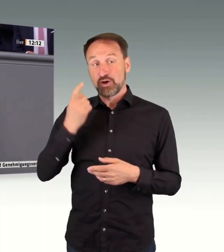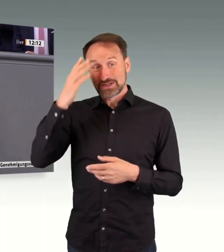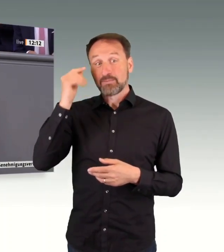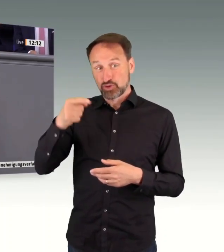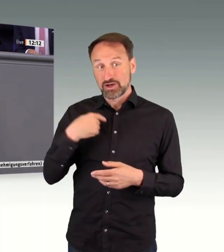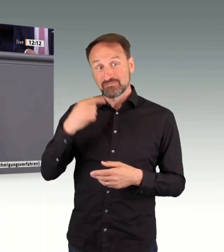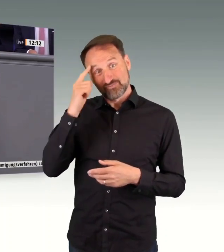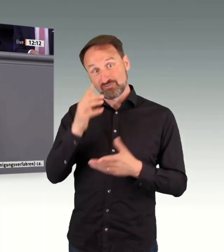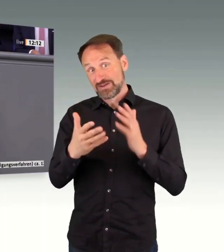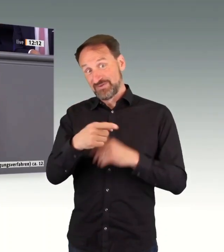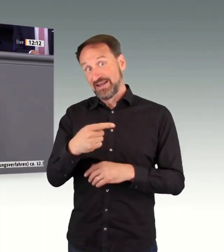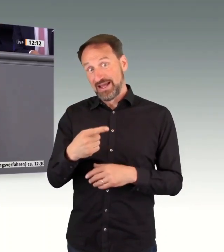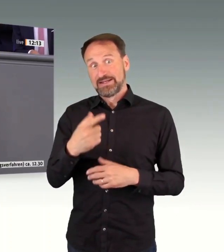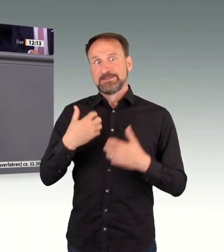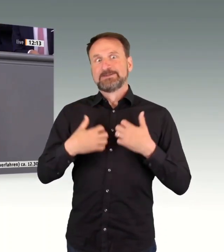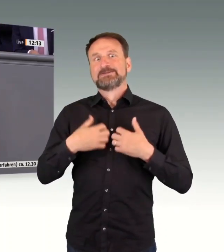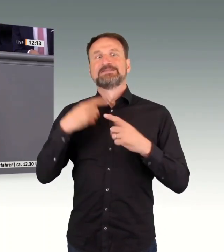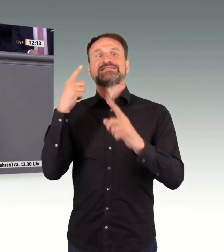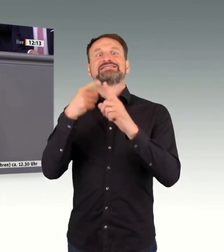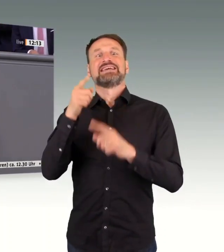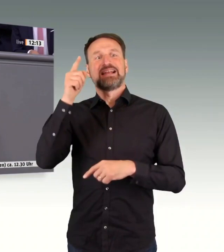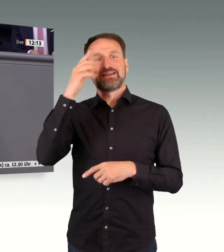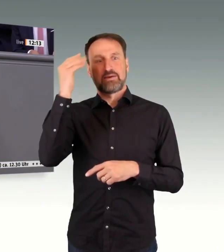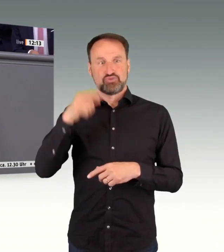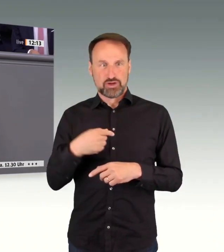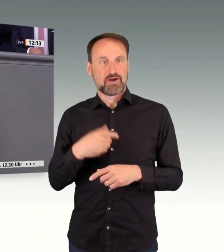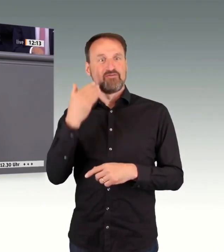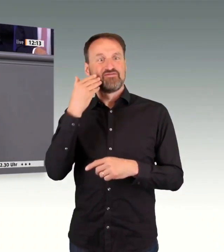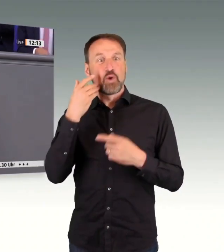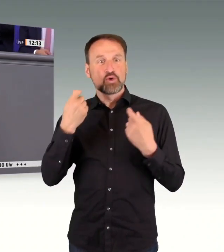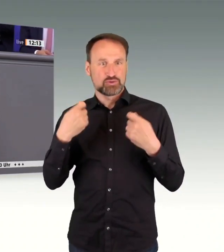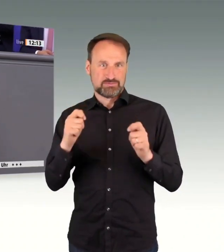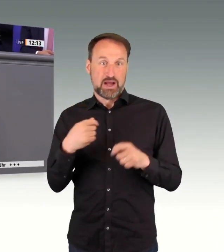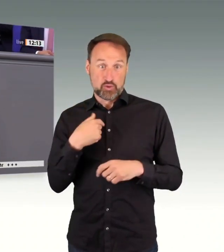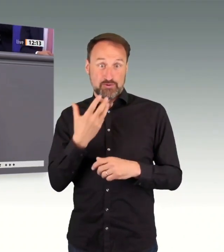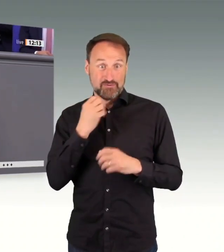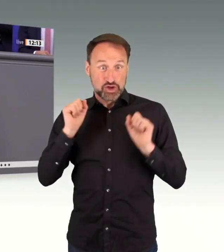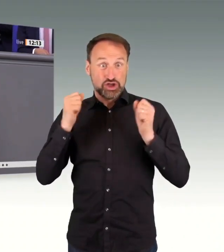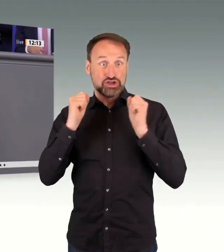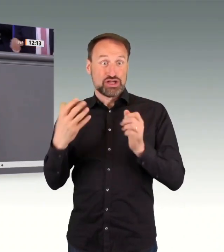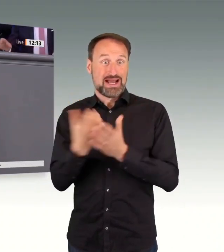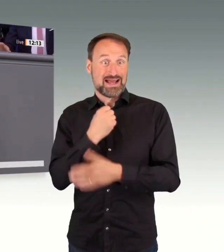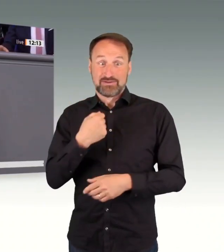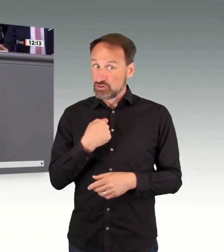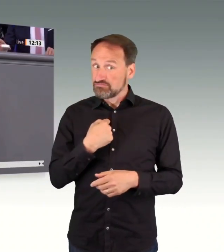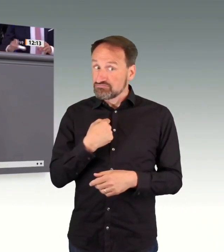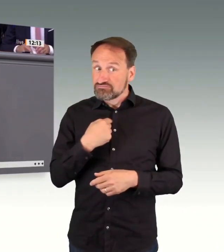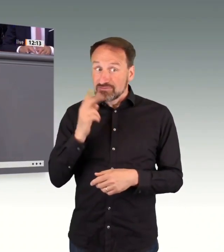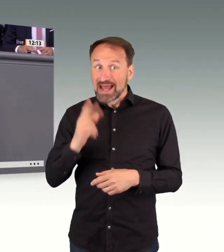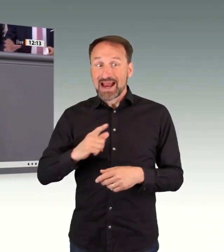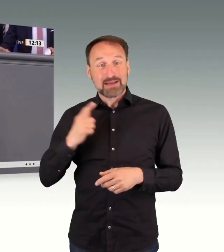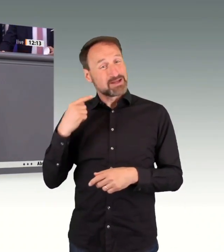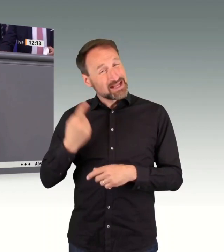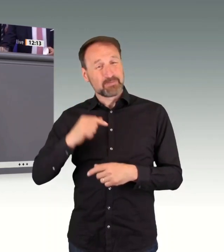oppositionellen Gründen, aus opportunistischen Gründen verhindert werden. Und so kommen wir auch nicht voran, auch bei den wichtigen Themen